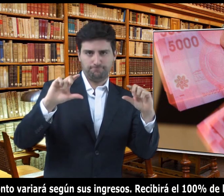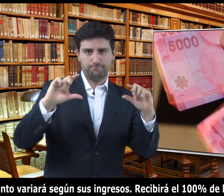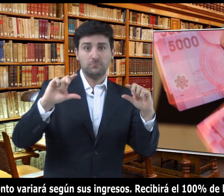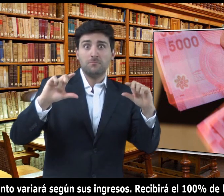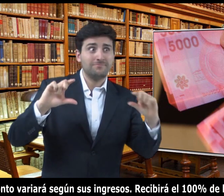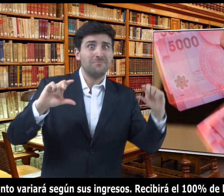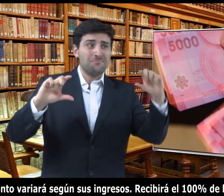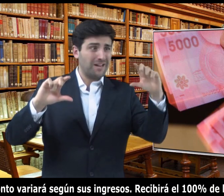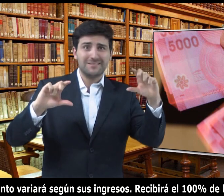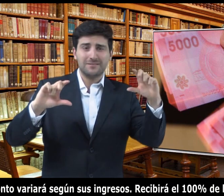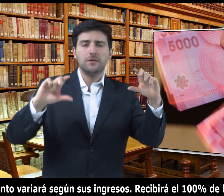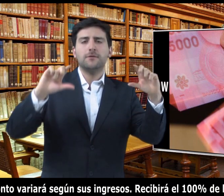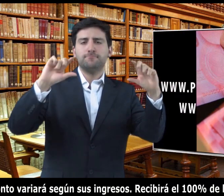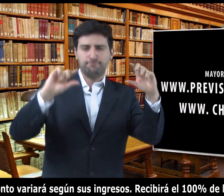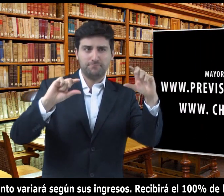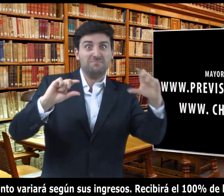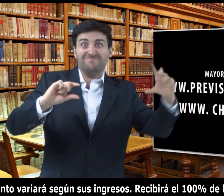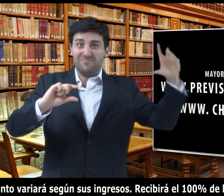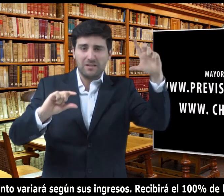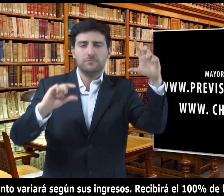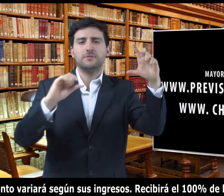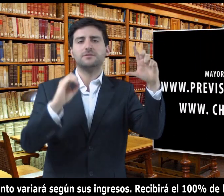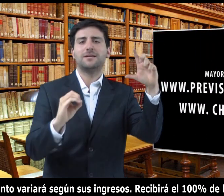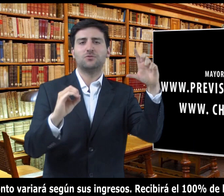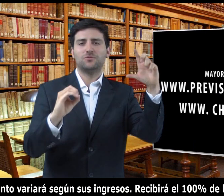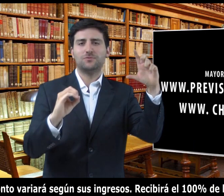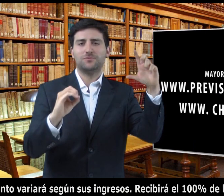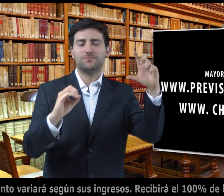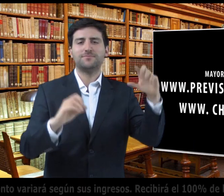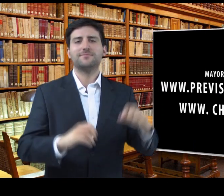disminuirá conforme suban sus ingresos, hasta cero, si gana más de dos veces el sueldo mínimo.